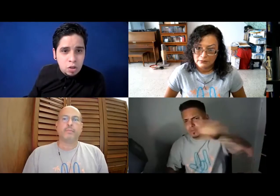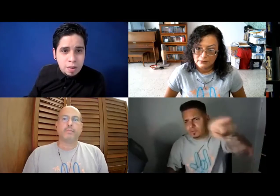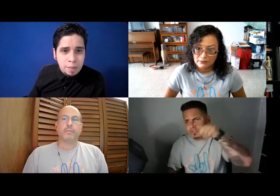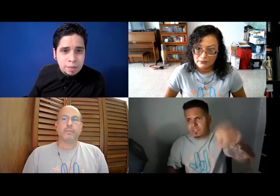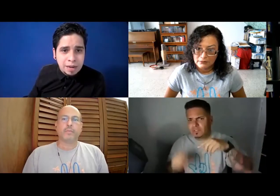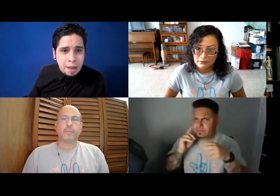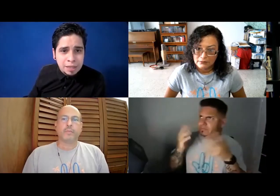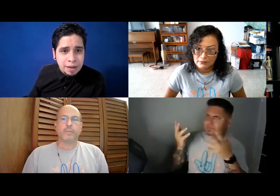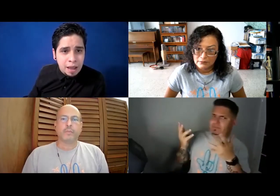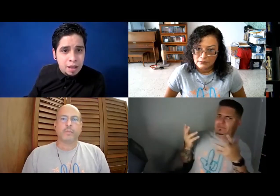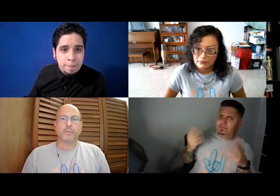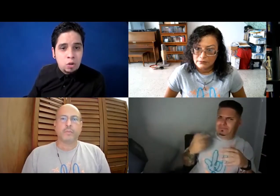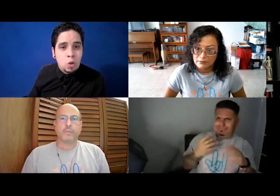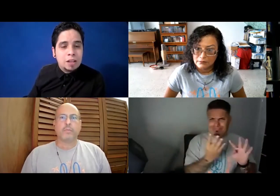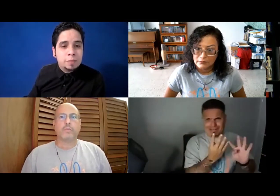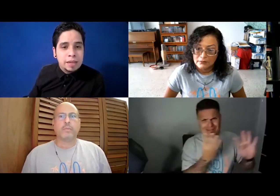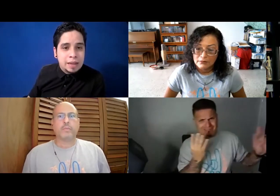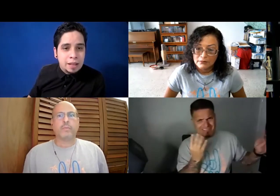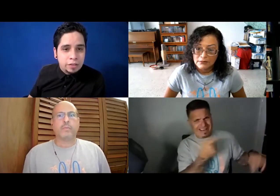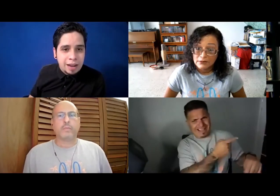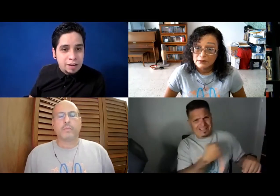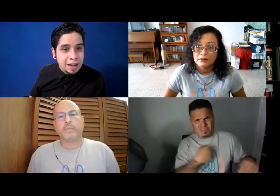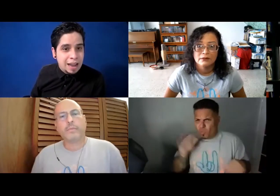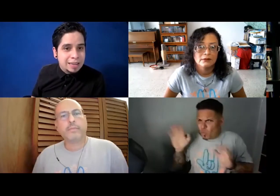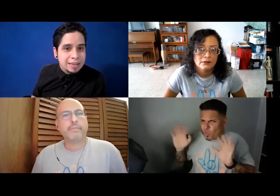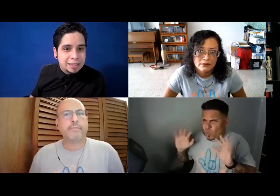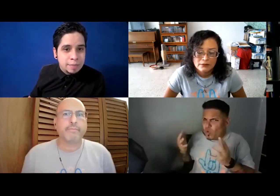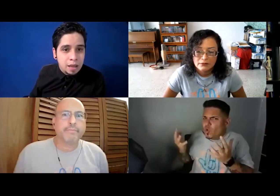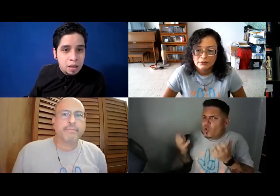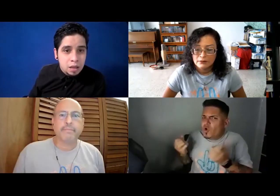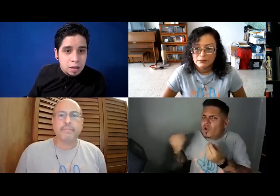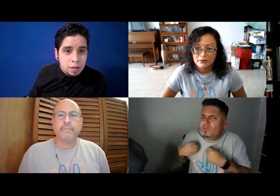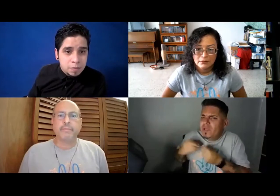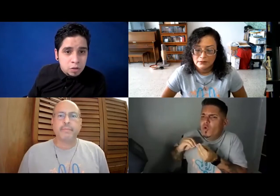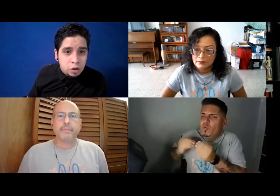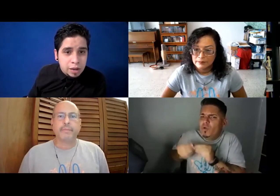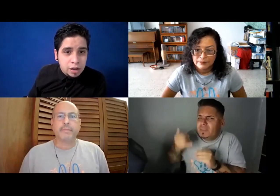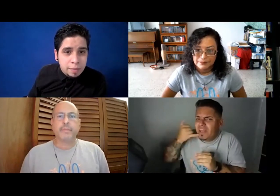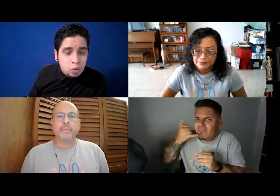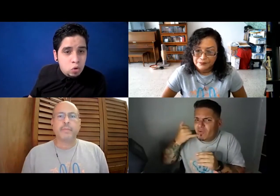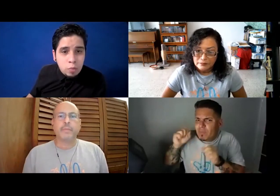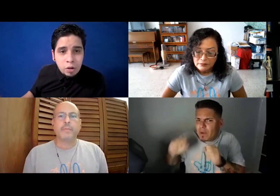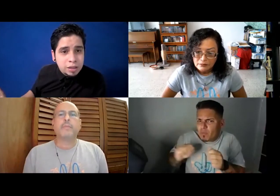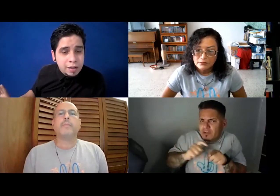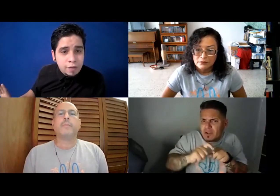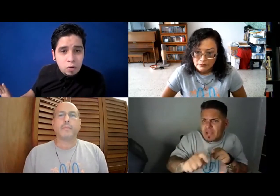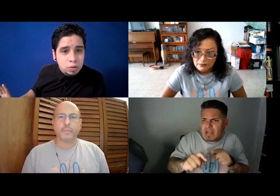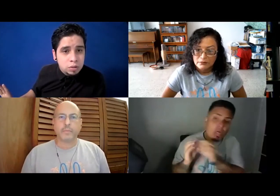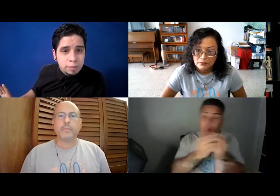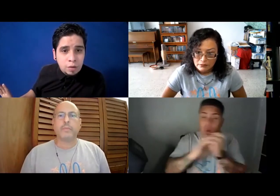no, vete para allá, vete para allá, pero no me explican, sea, la fila es larguísima. Yo lo que quiero es que me den un número de teléfono para yo